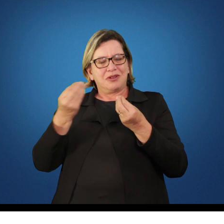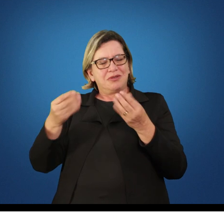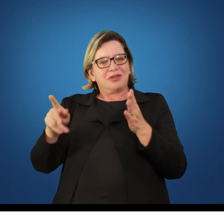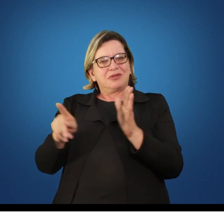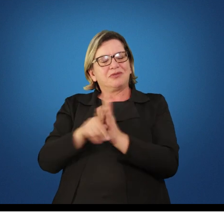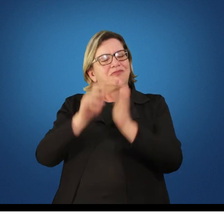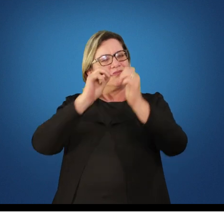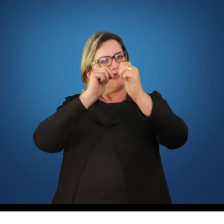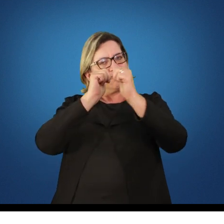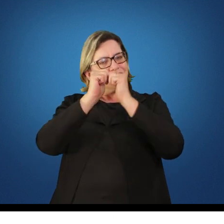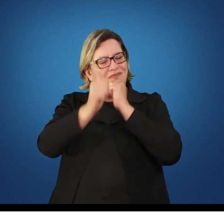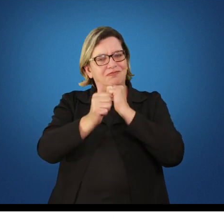esportivas.